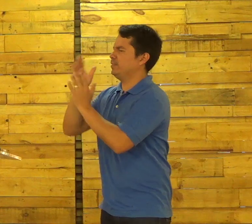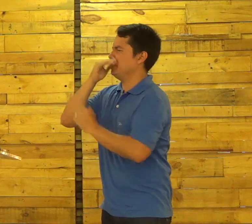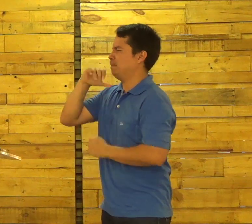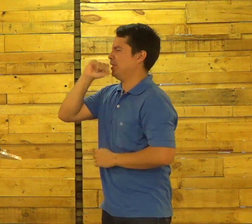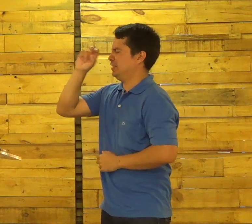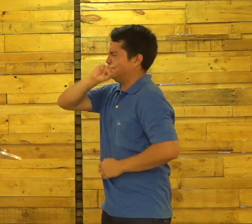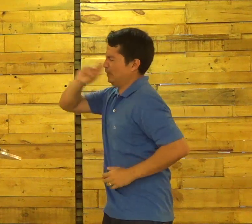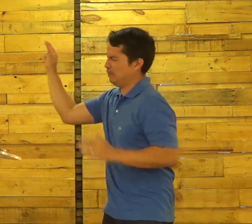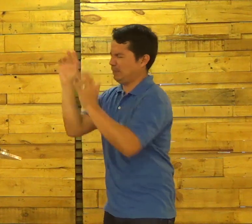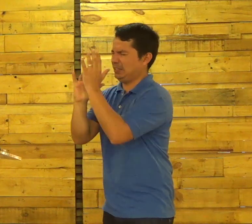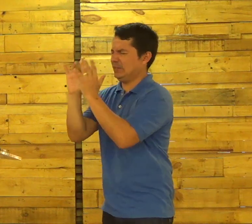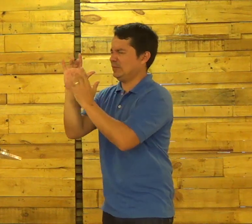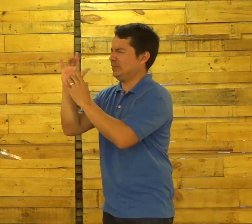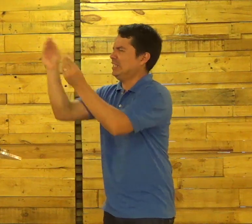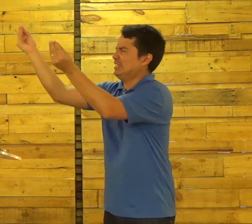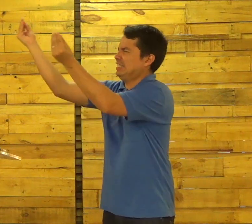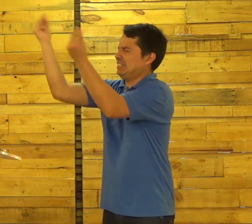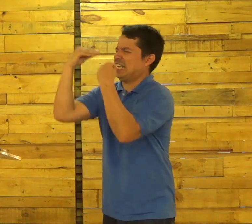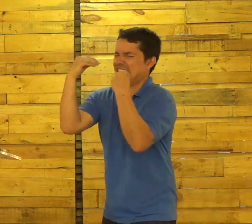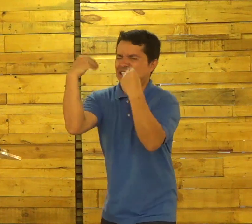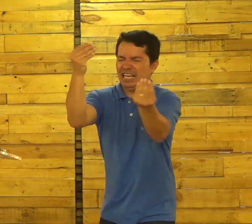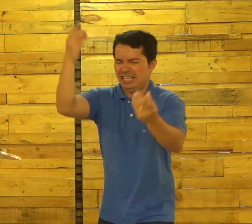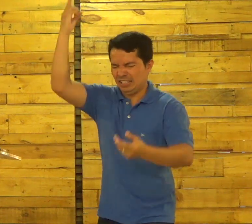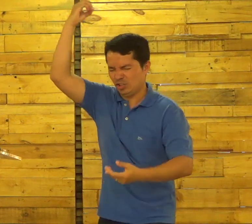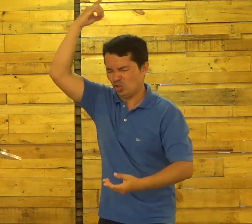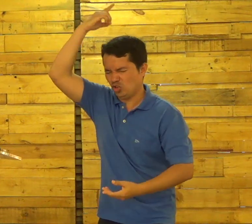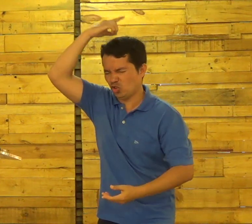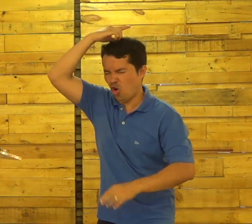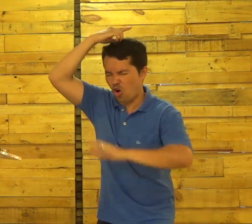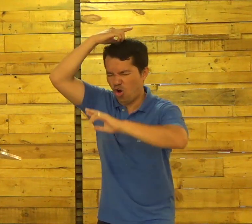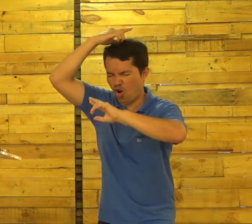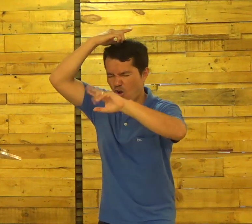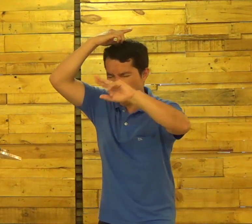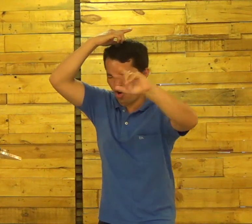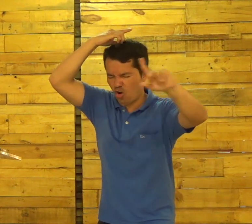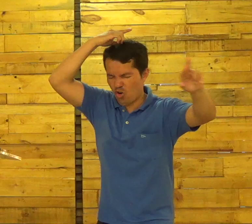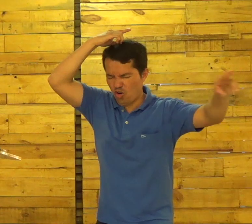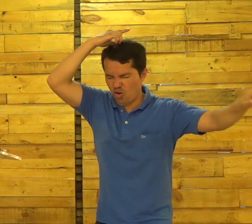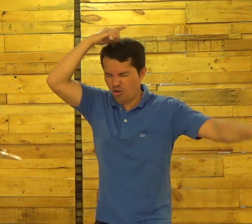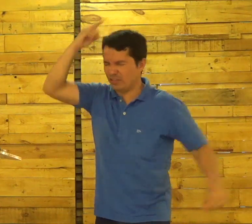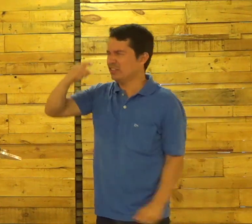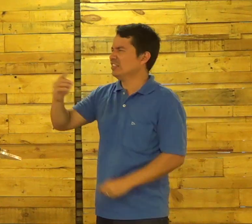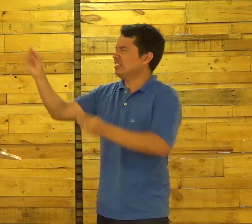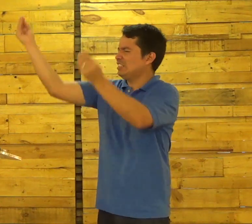poder Pai Em nome De Jesus Nos dá Dos seus Dons